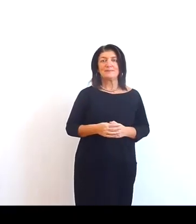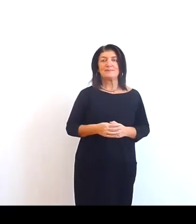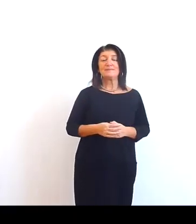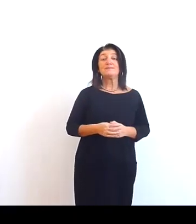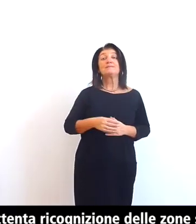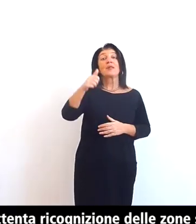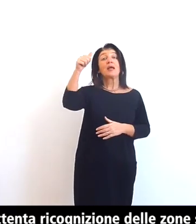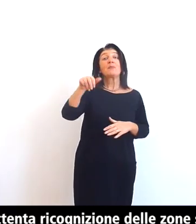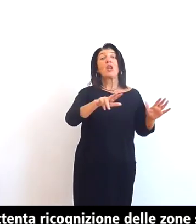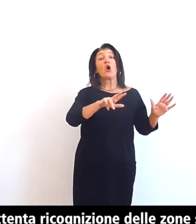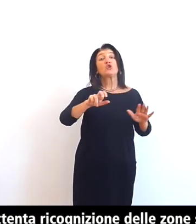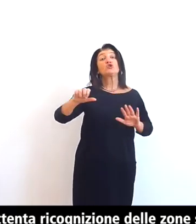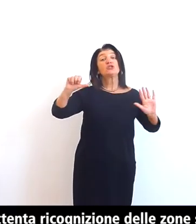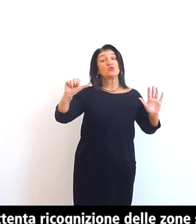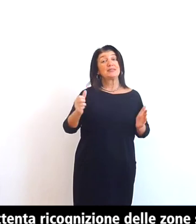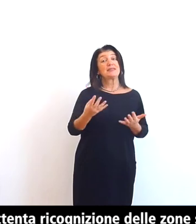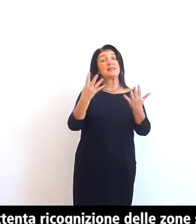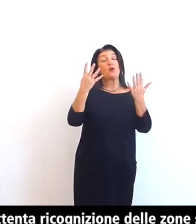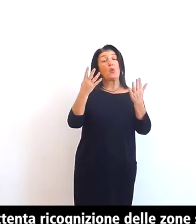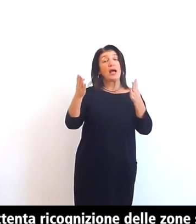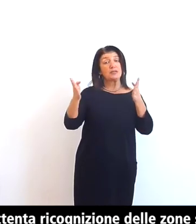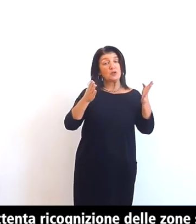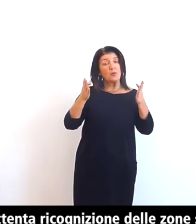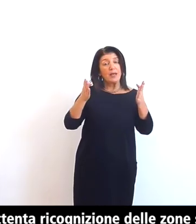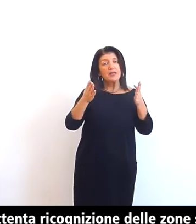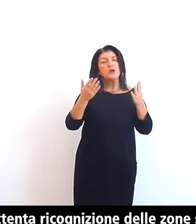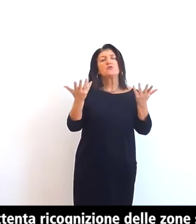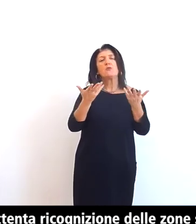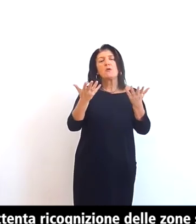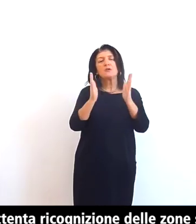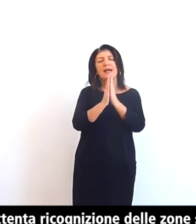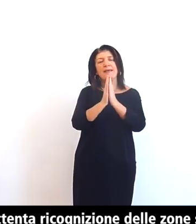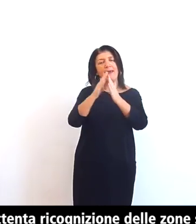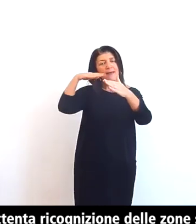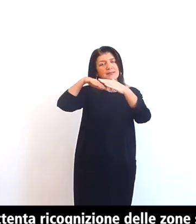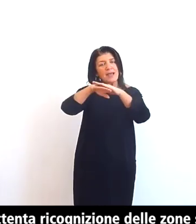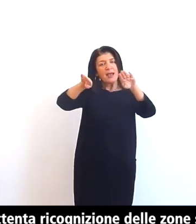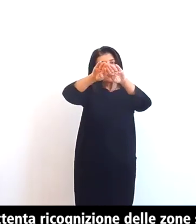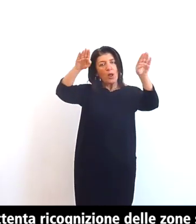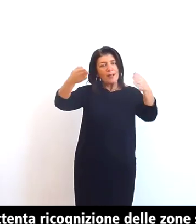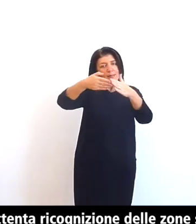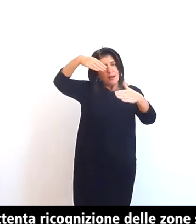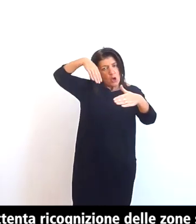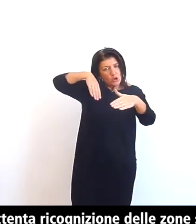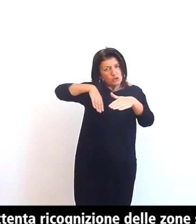nel 1864 dopo un'attenta ricognizione delle zone sottostanti l'altare